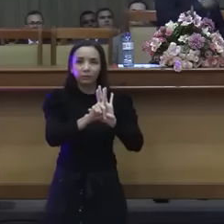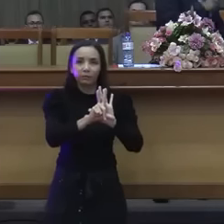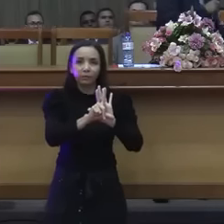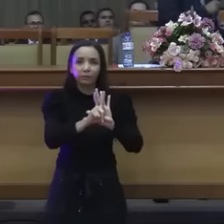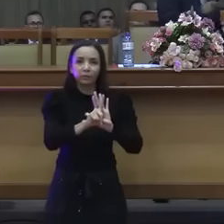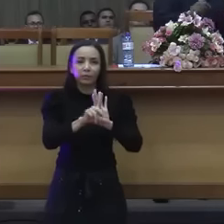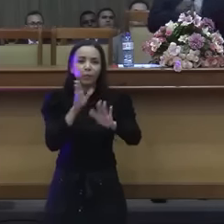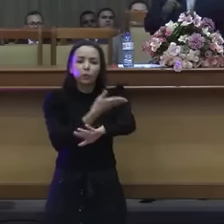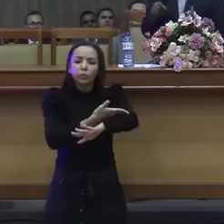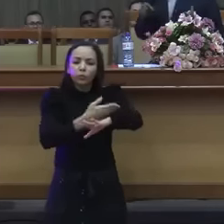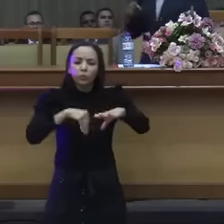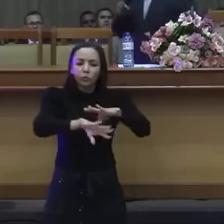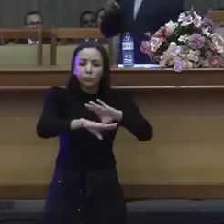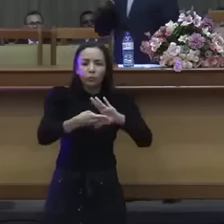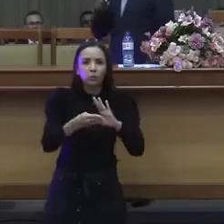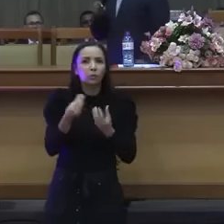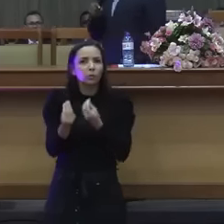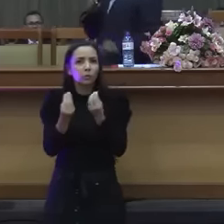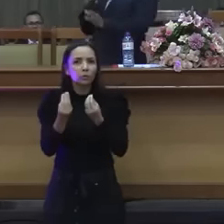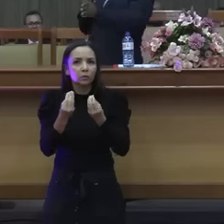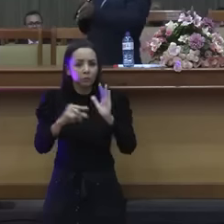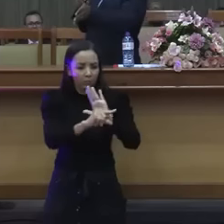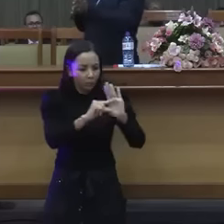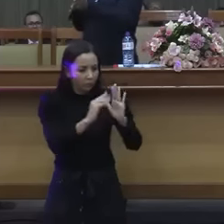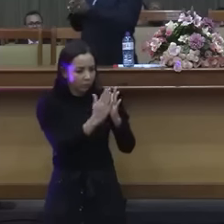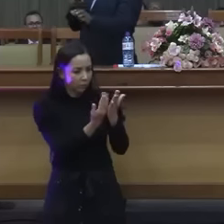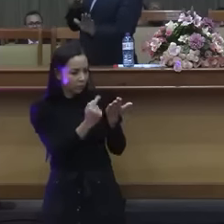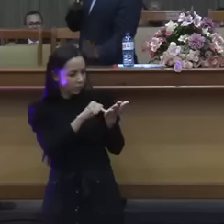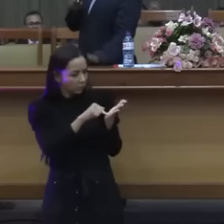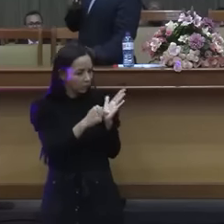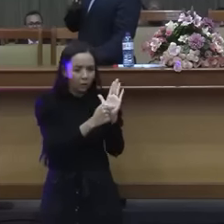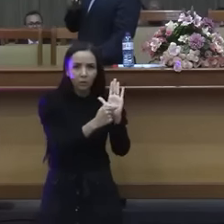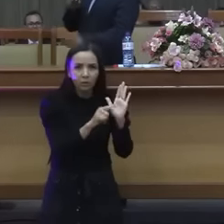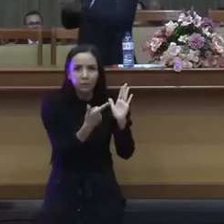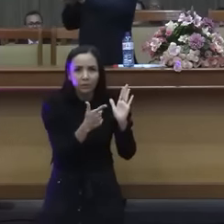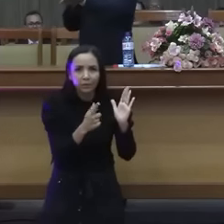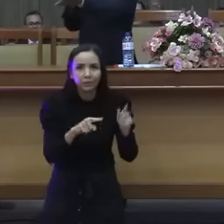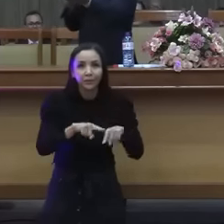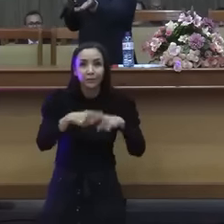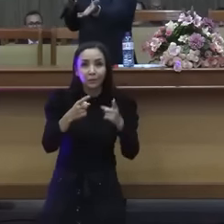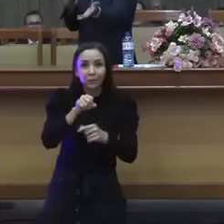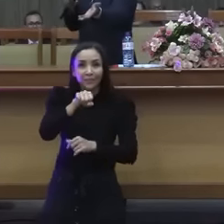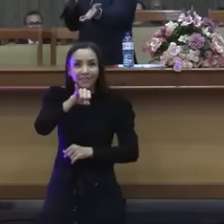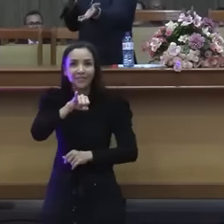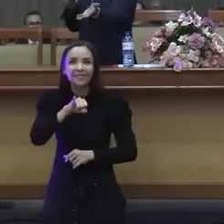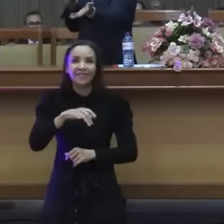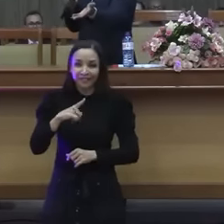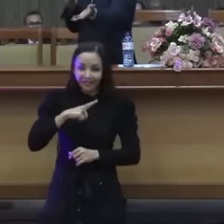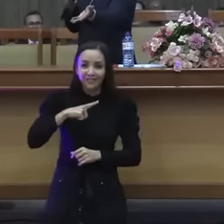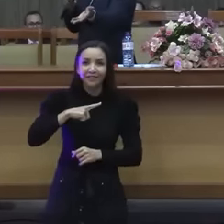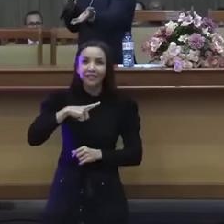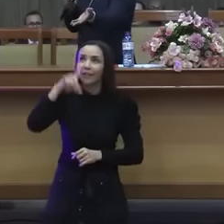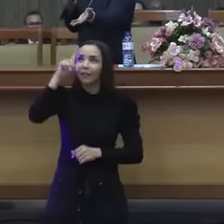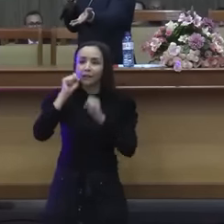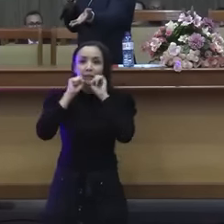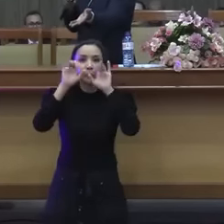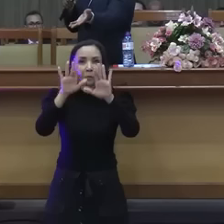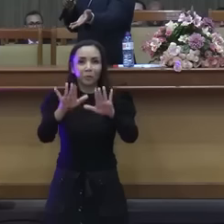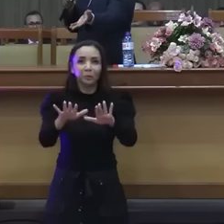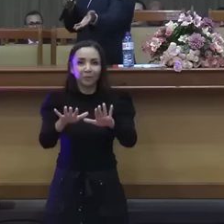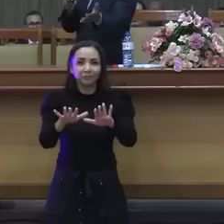Costume bom que não tem versículo na Bíblia que manda, mas se tu fizeres ele, tu vai ser abençoado.